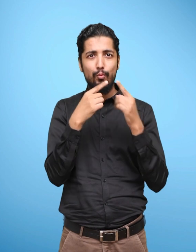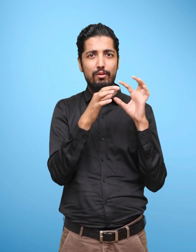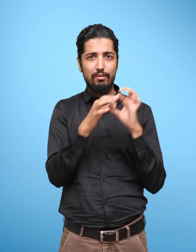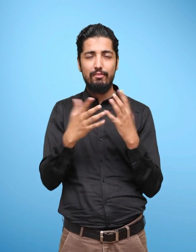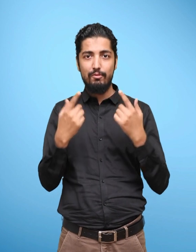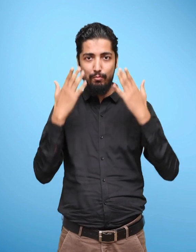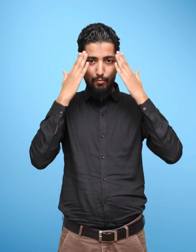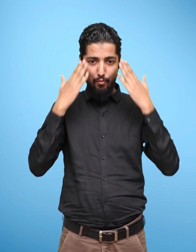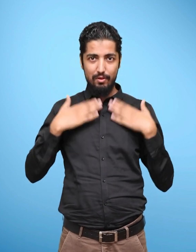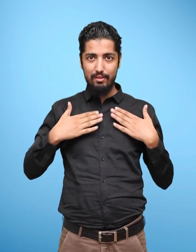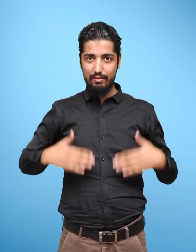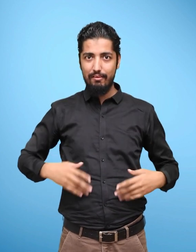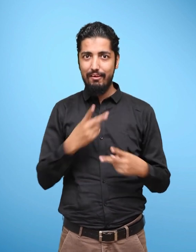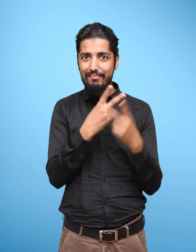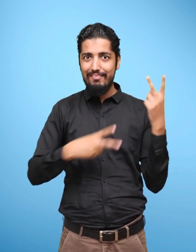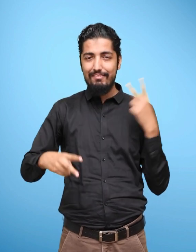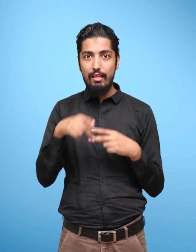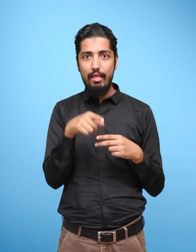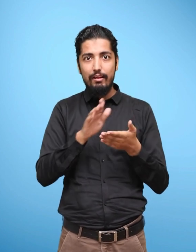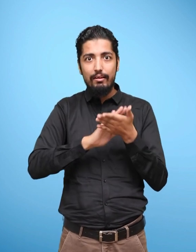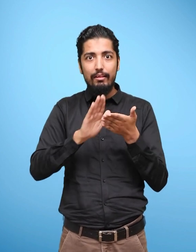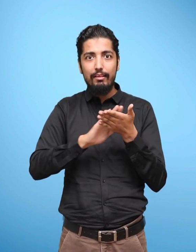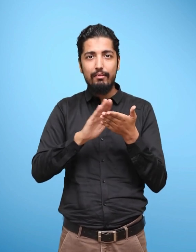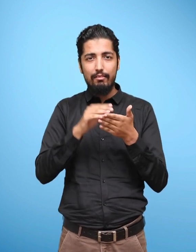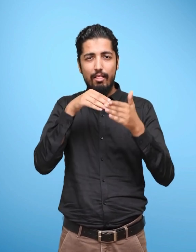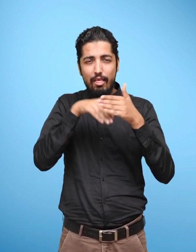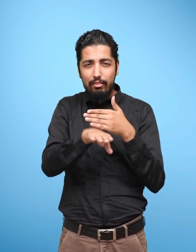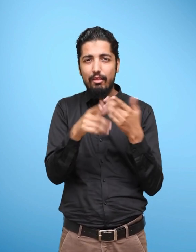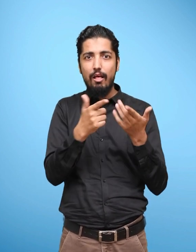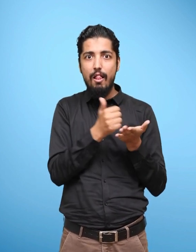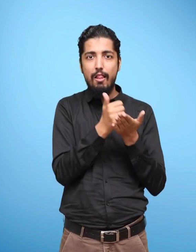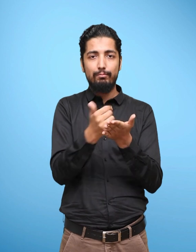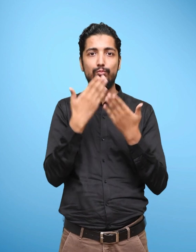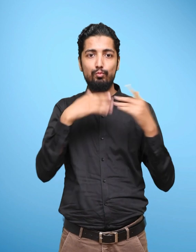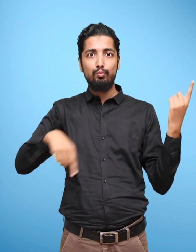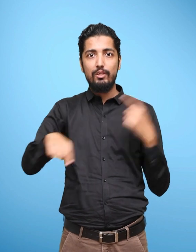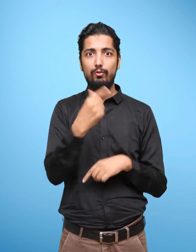Talks of parts of the body with an emphasis on hygiene.